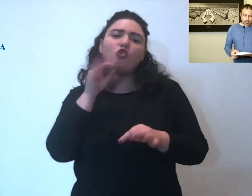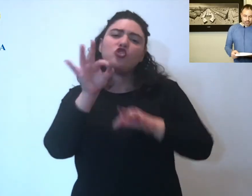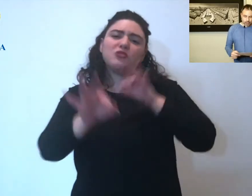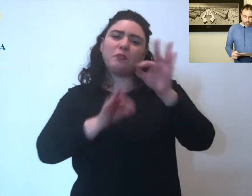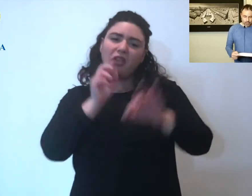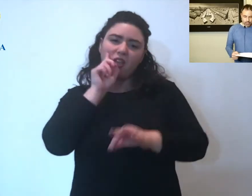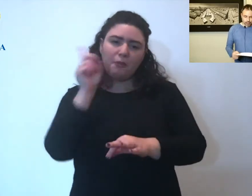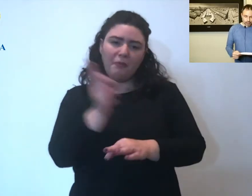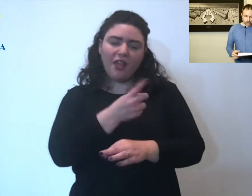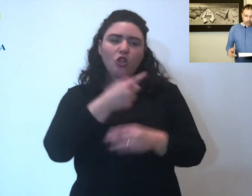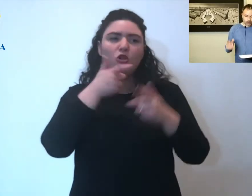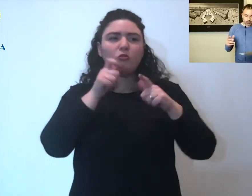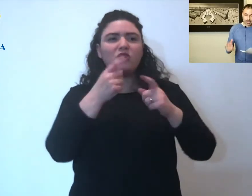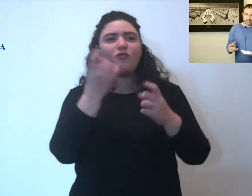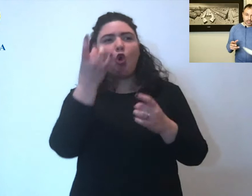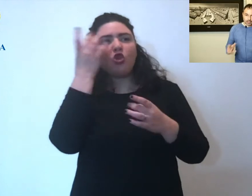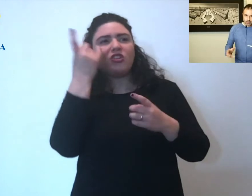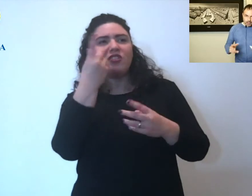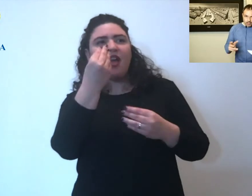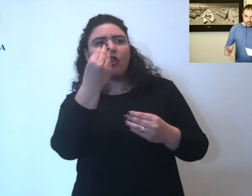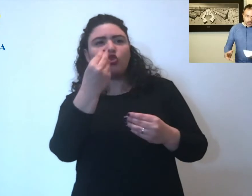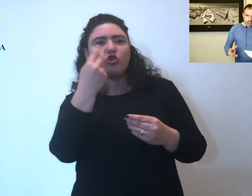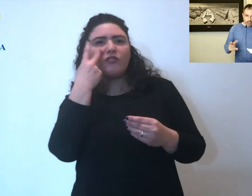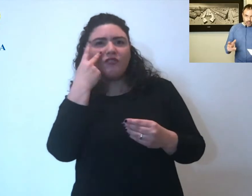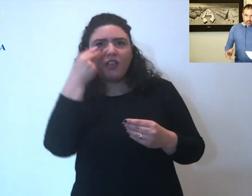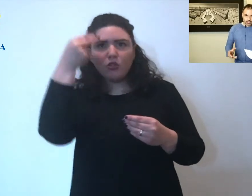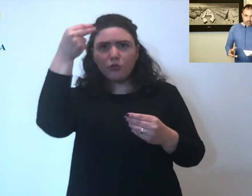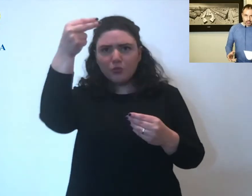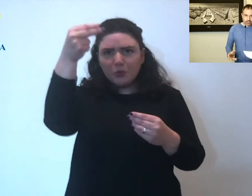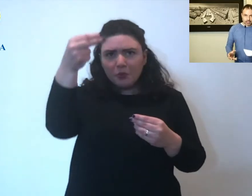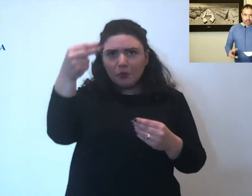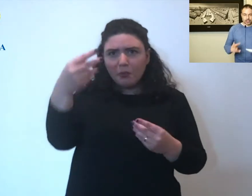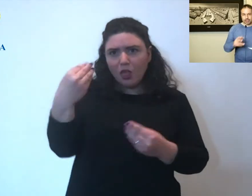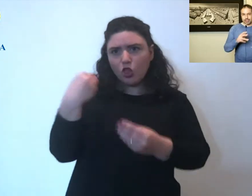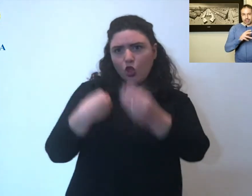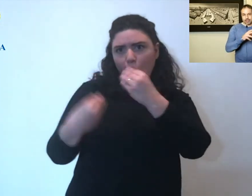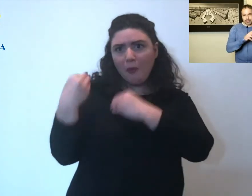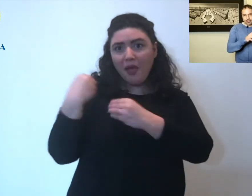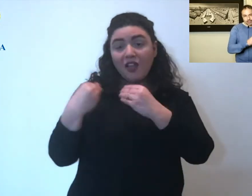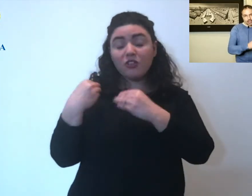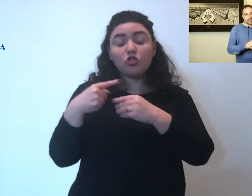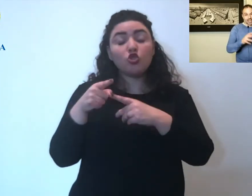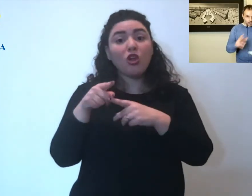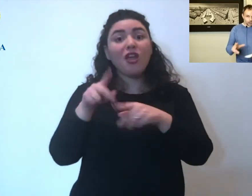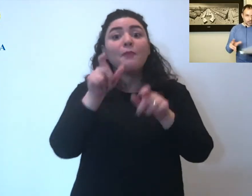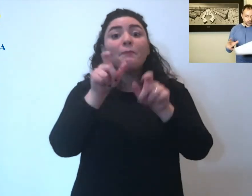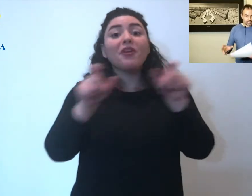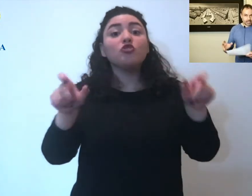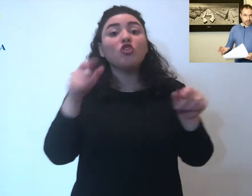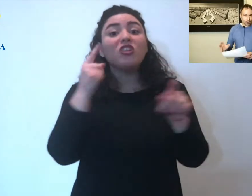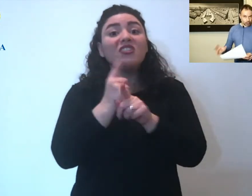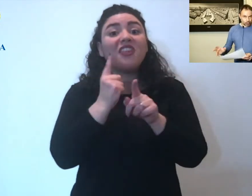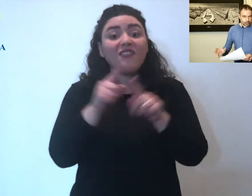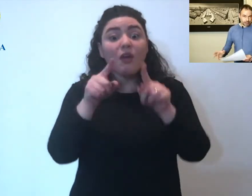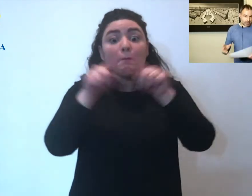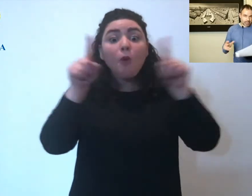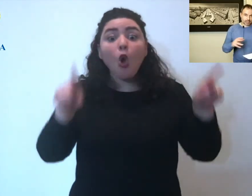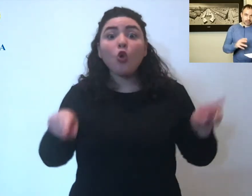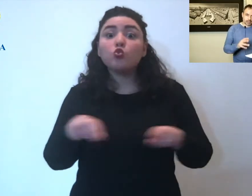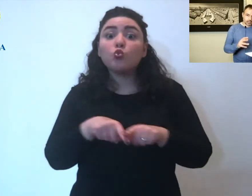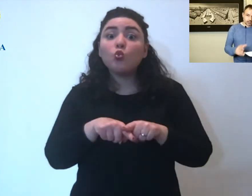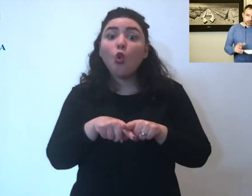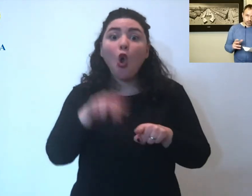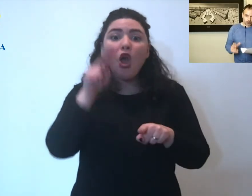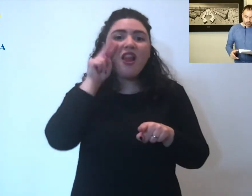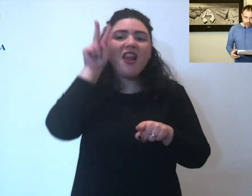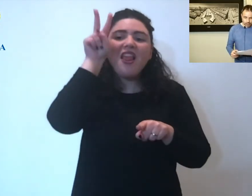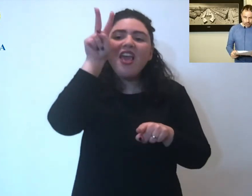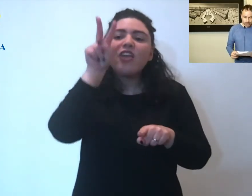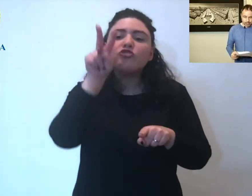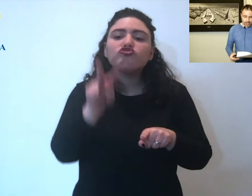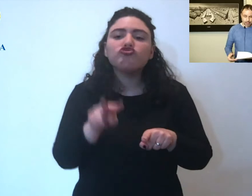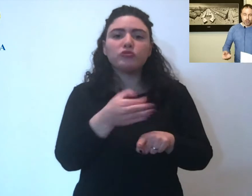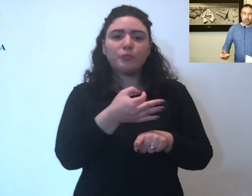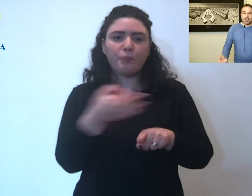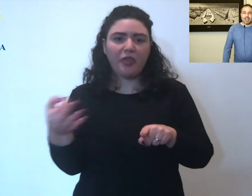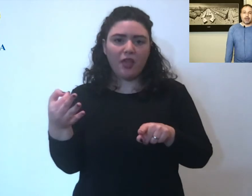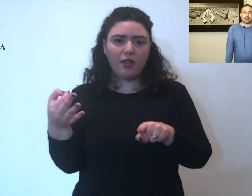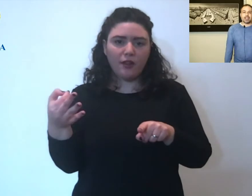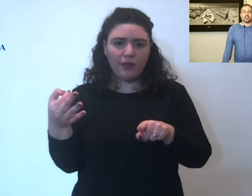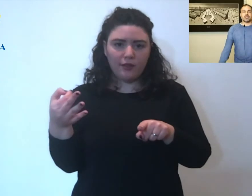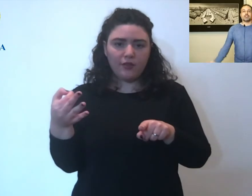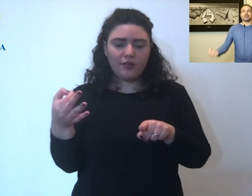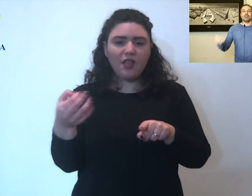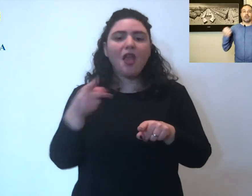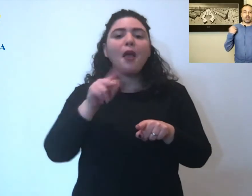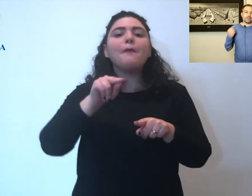meglio perché ogni tanto vedo le domande la gente deve leggere bene i moduli perché altrimenti non capiamo